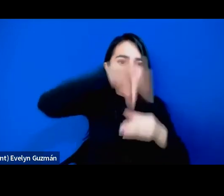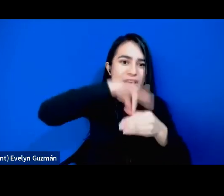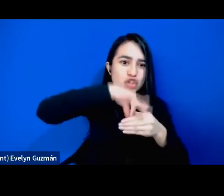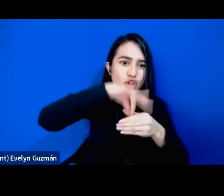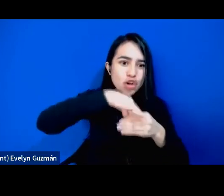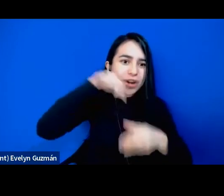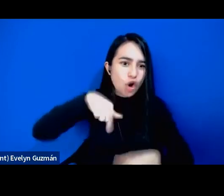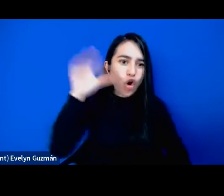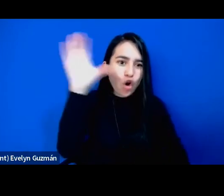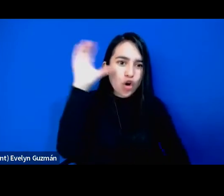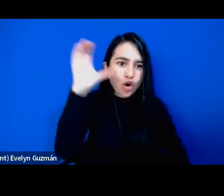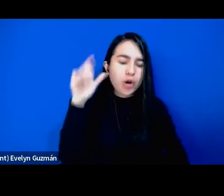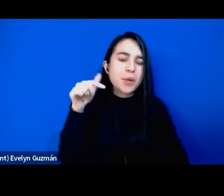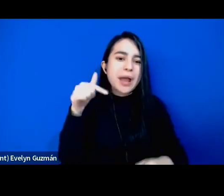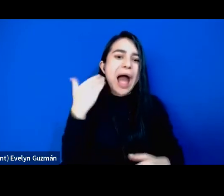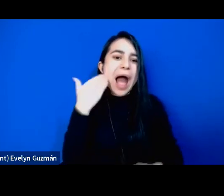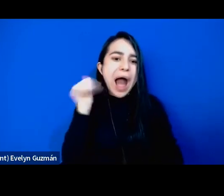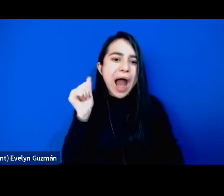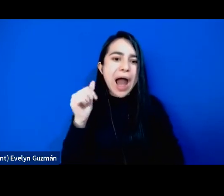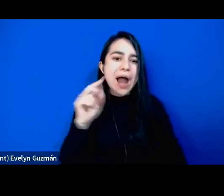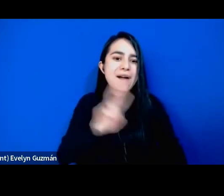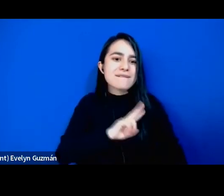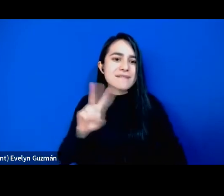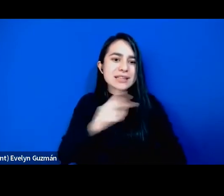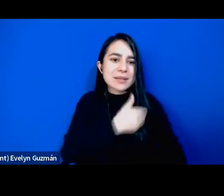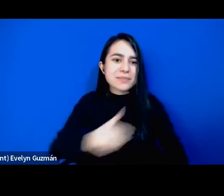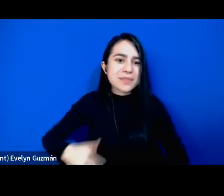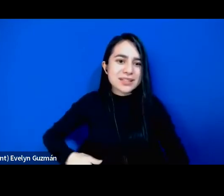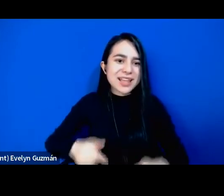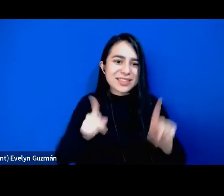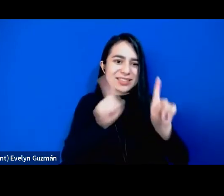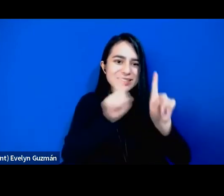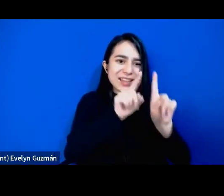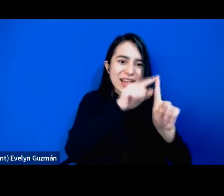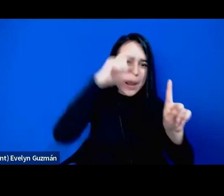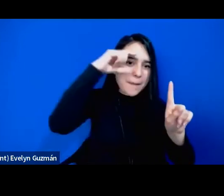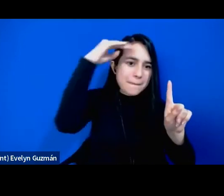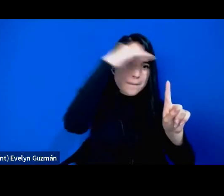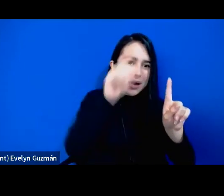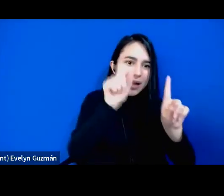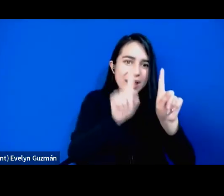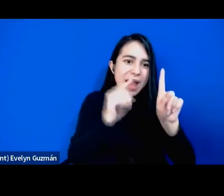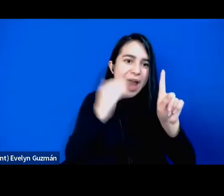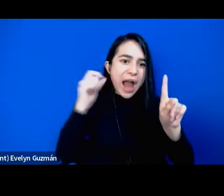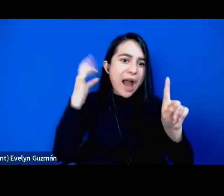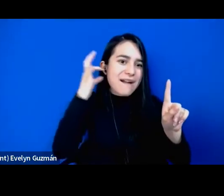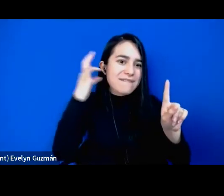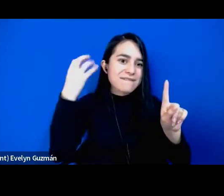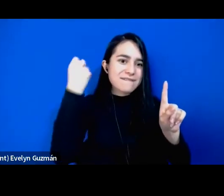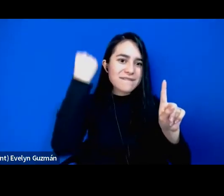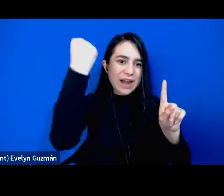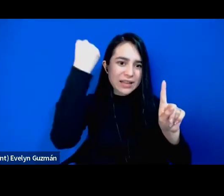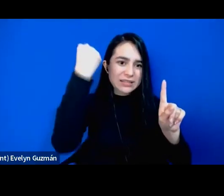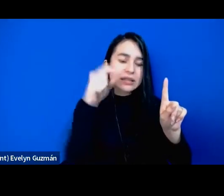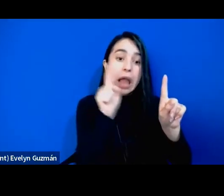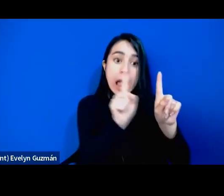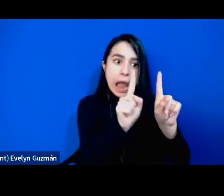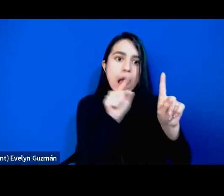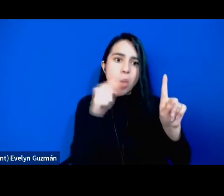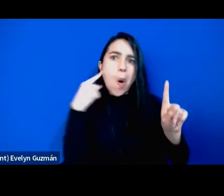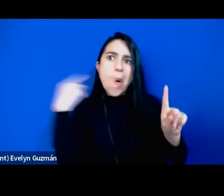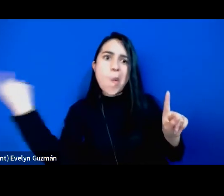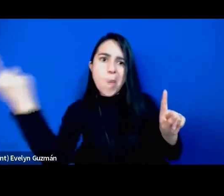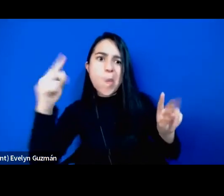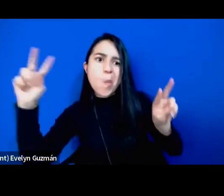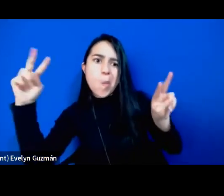desbordado. Sabíamos que existe, que existía, pero que yo creo que en la medida que se